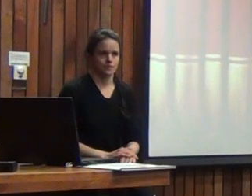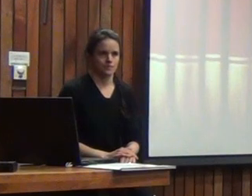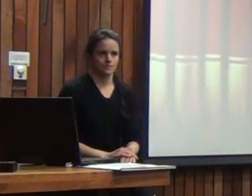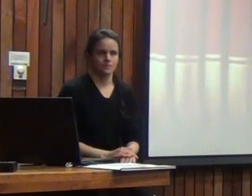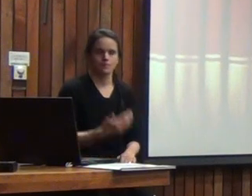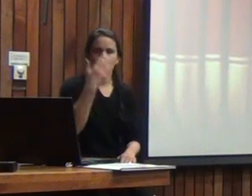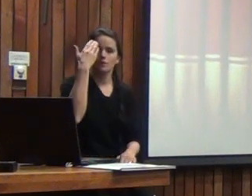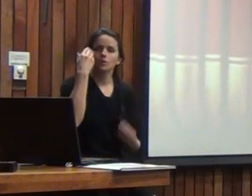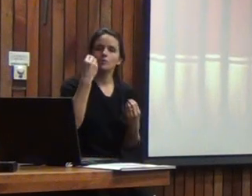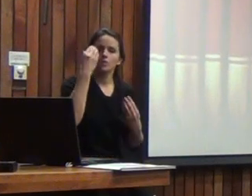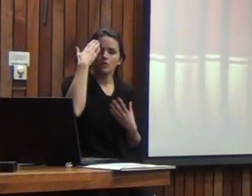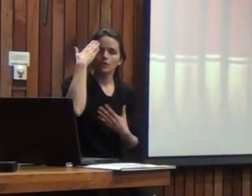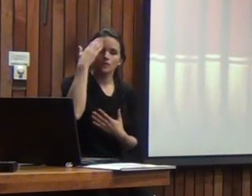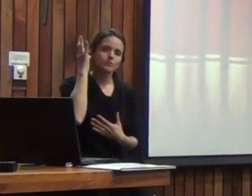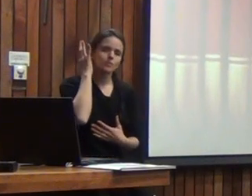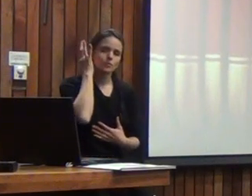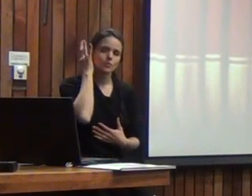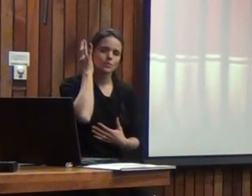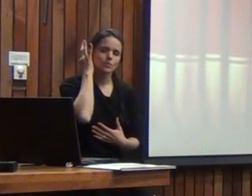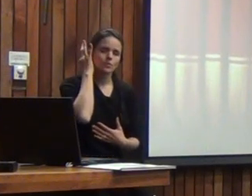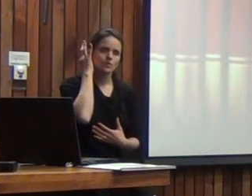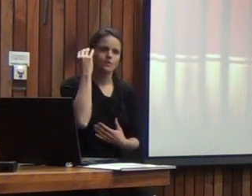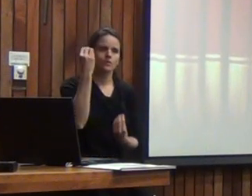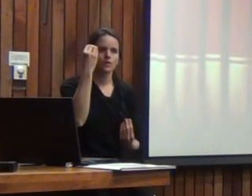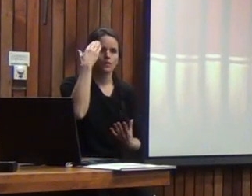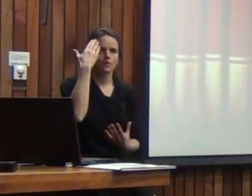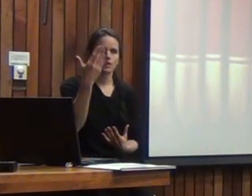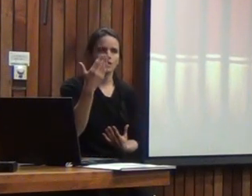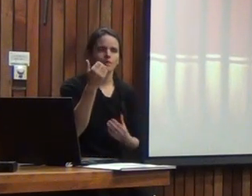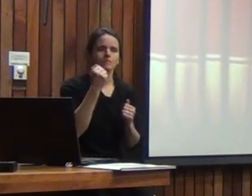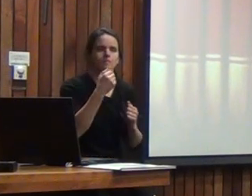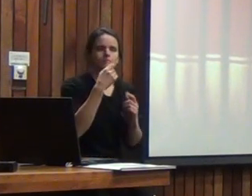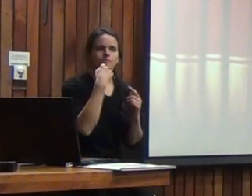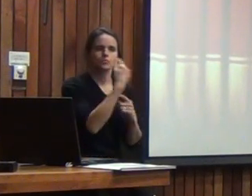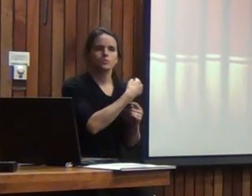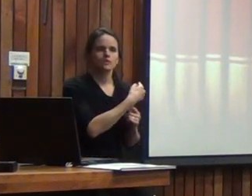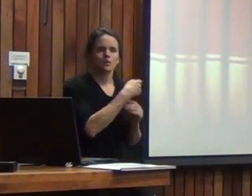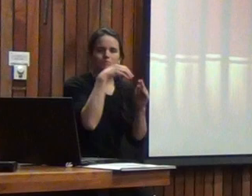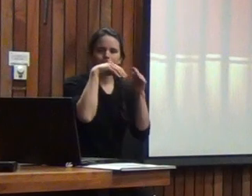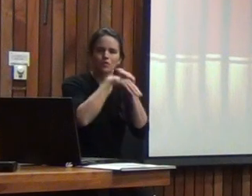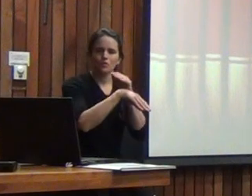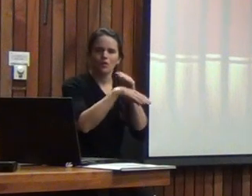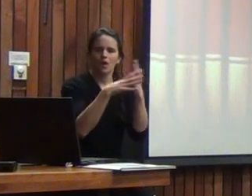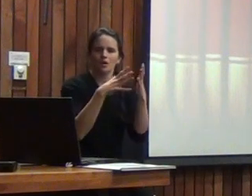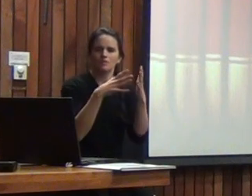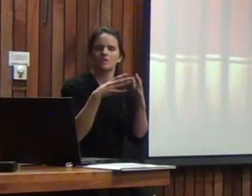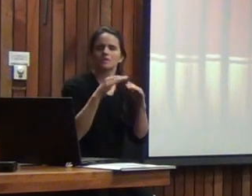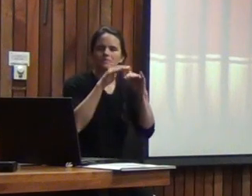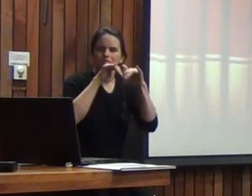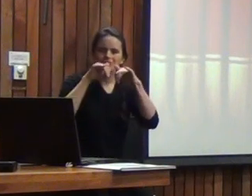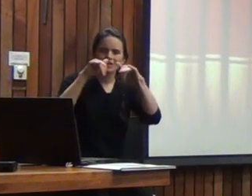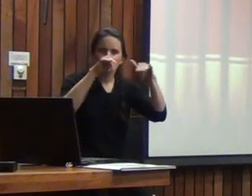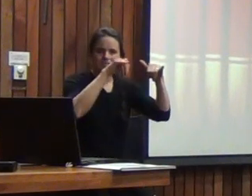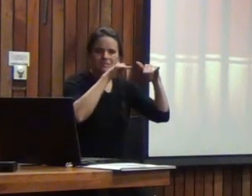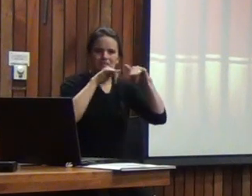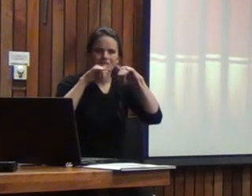hola buenos días quería preguntar si pudieran como profundizar un poquitito acerca de esta estandarización en la población con discapacidad